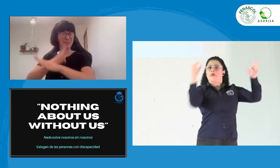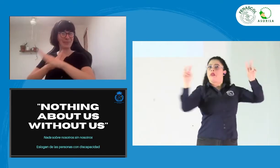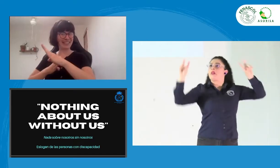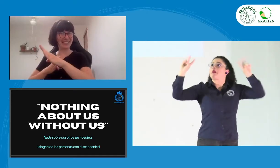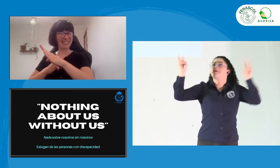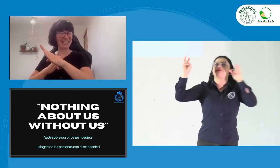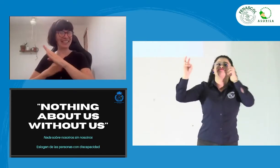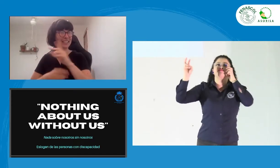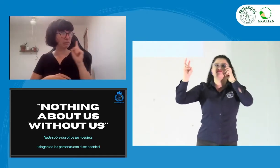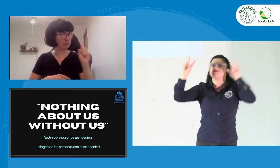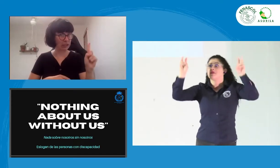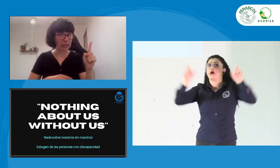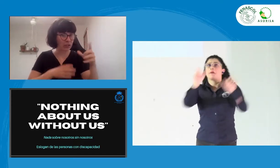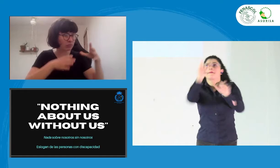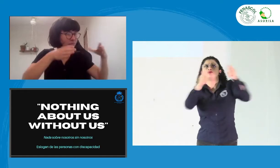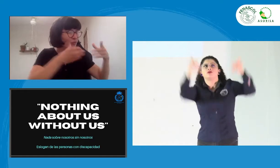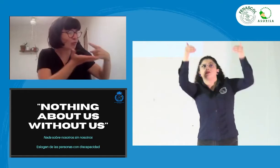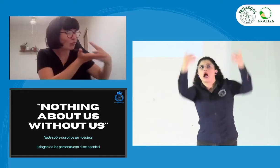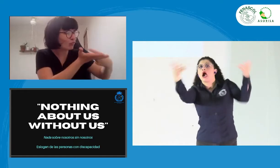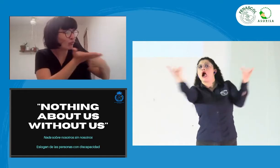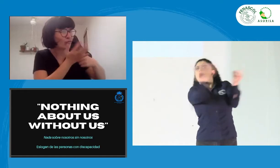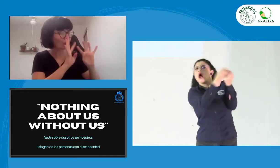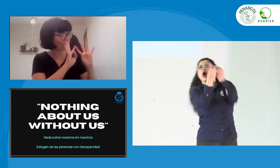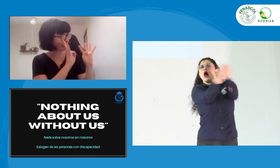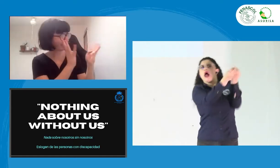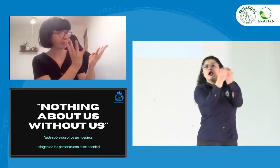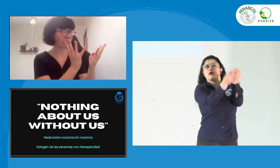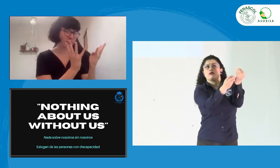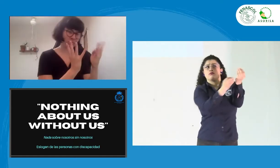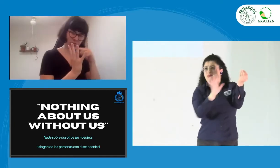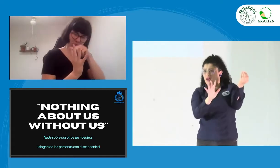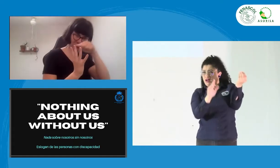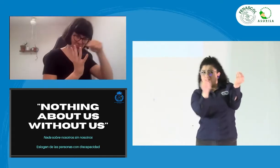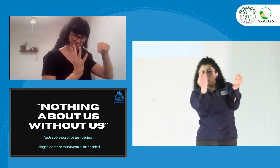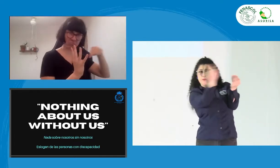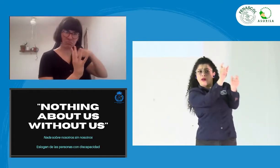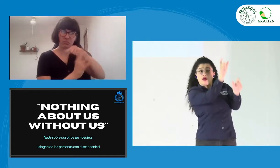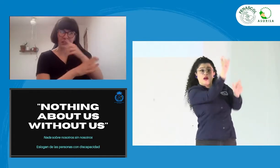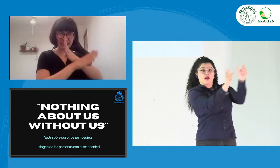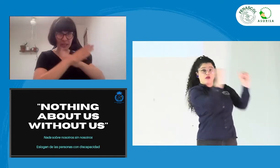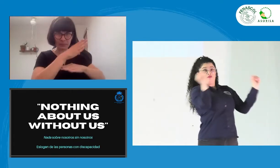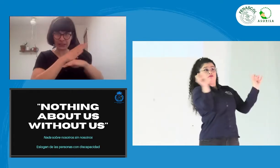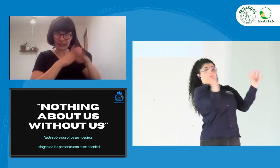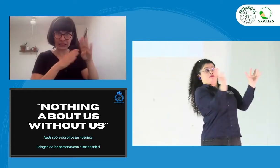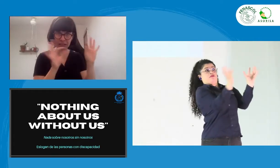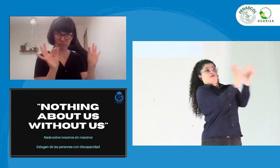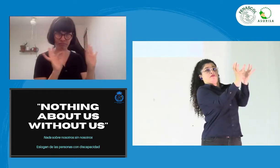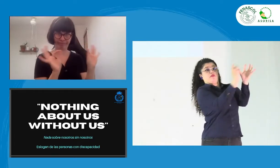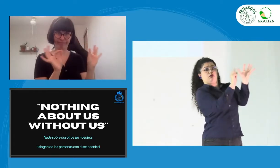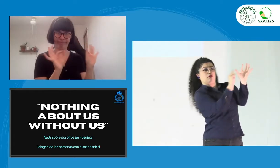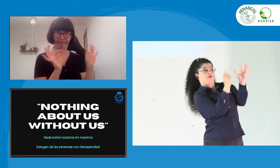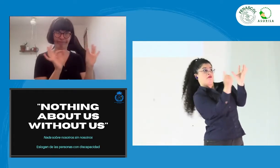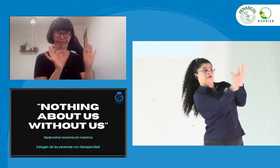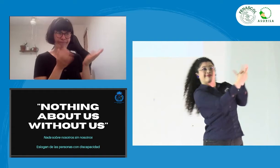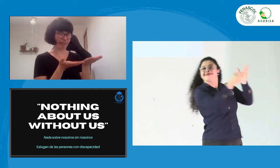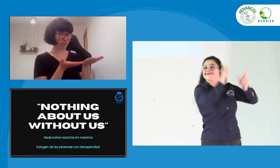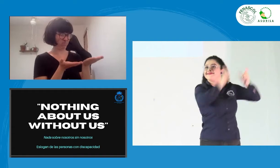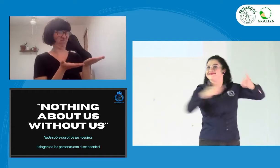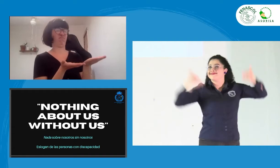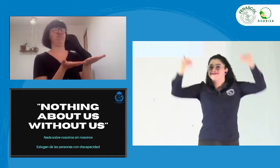aprobaron muchas veces sobre la discapacidad, pero sin tener presente allí, entre los